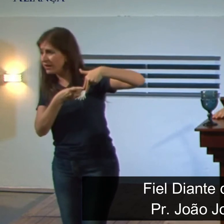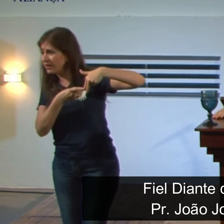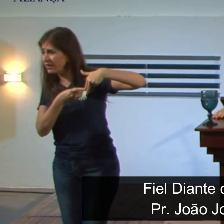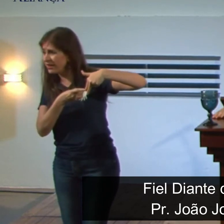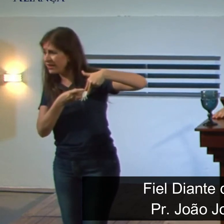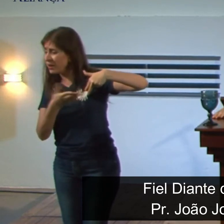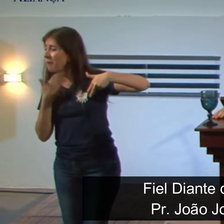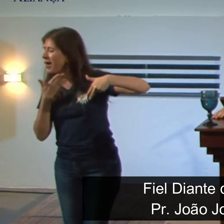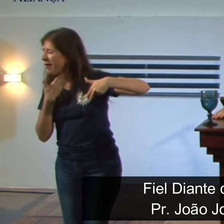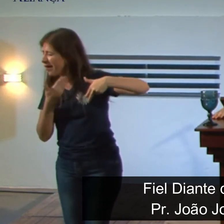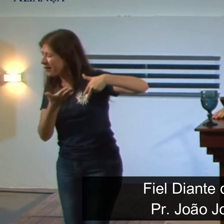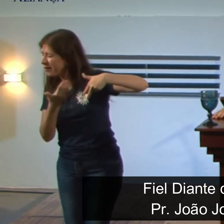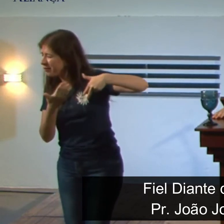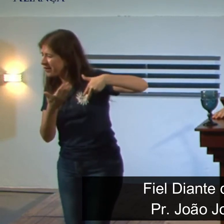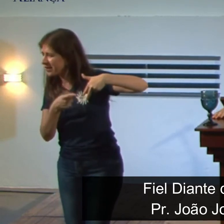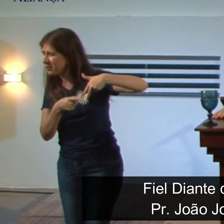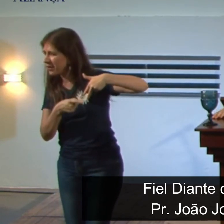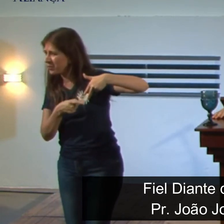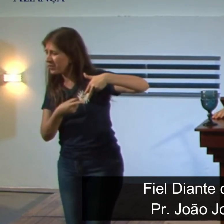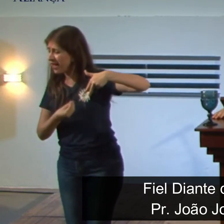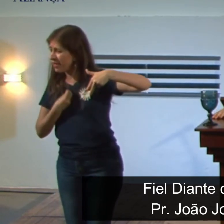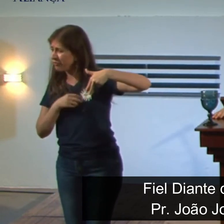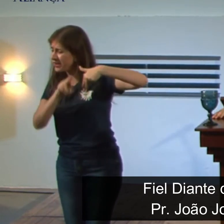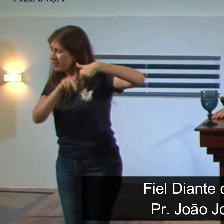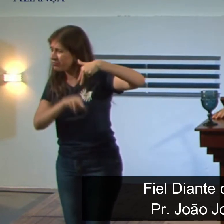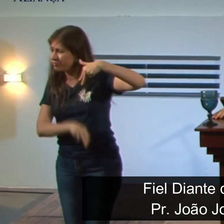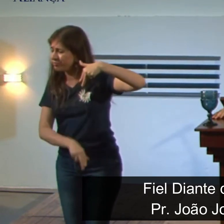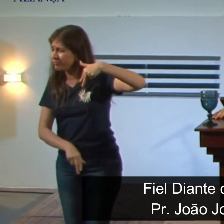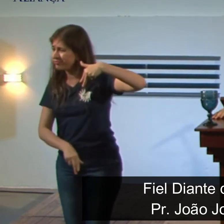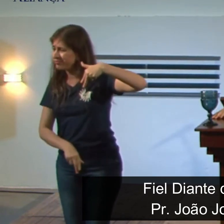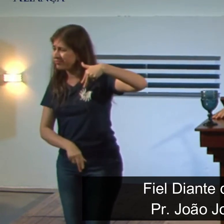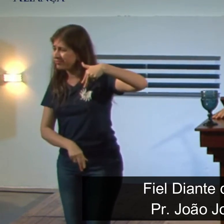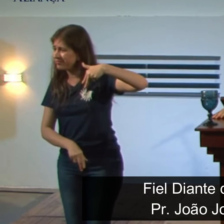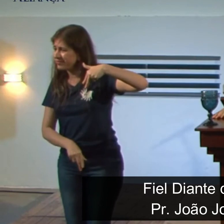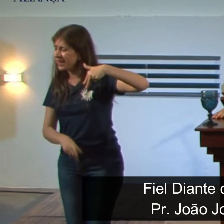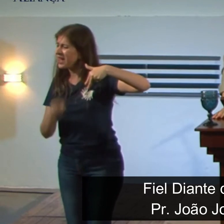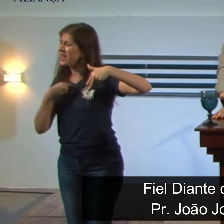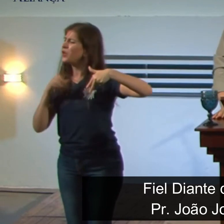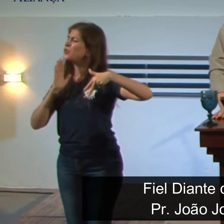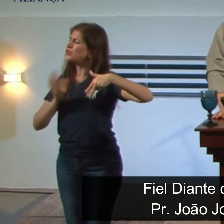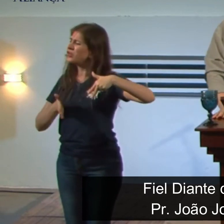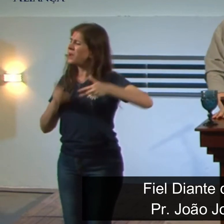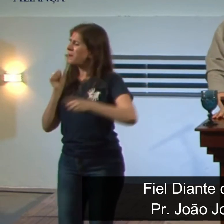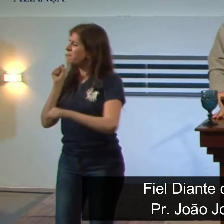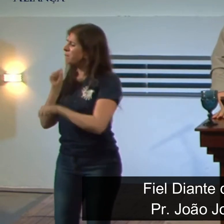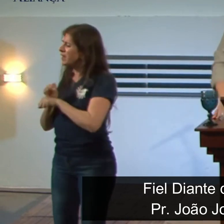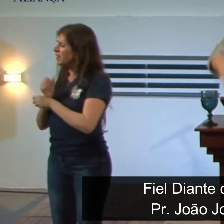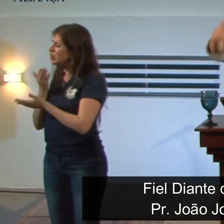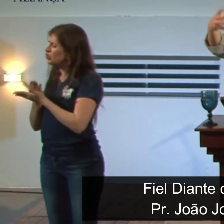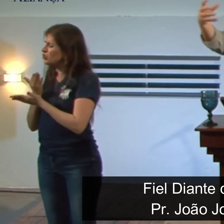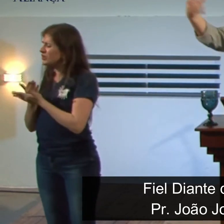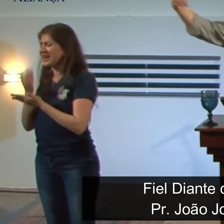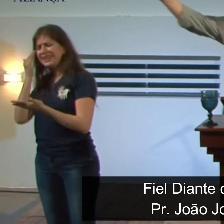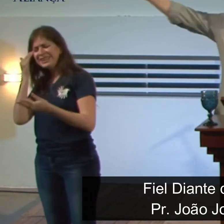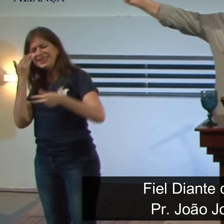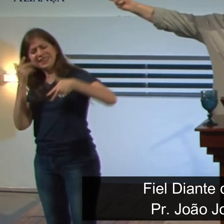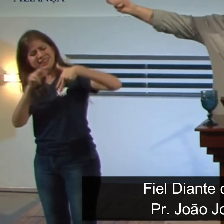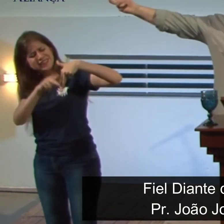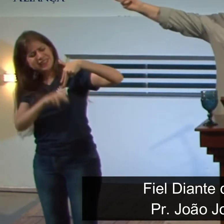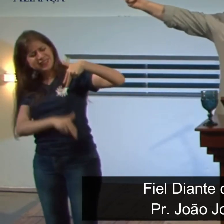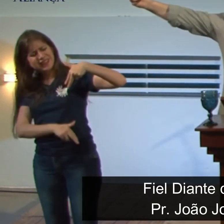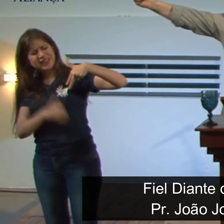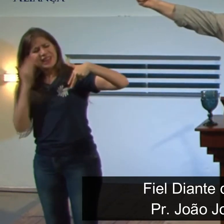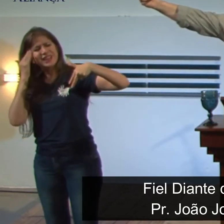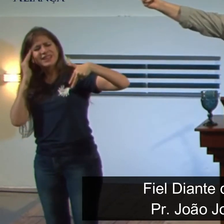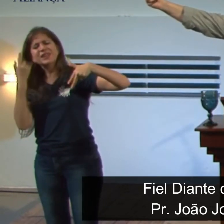vai conversar mas será que eu já perdi tempo para tentar ler alguma coisa sobre isso para tentar entender